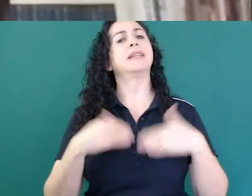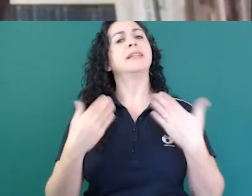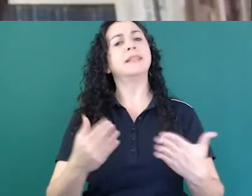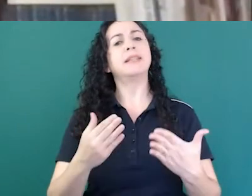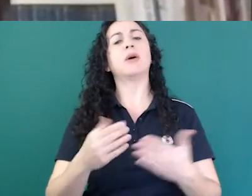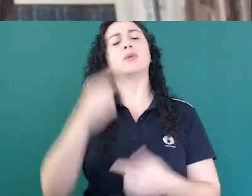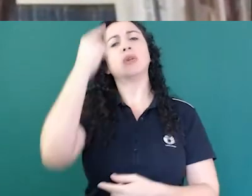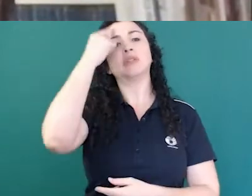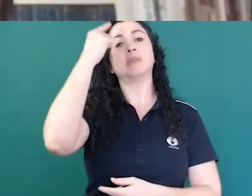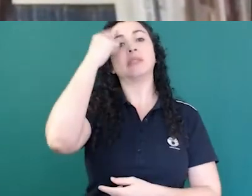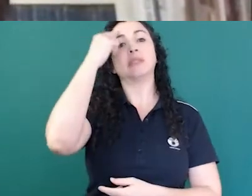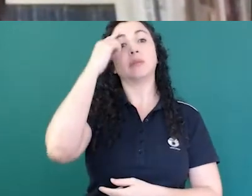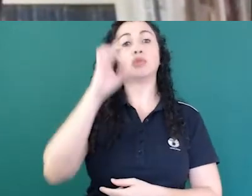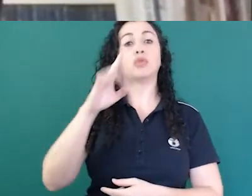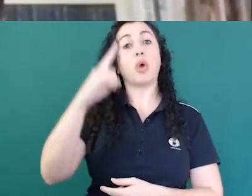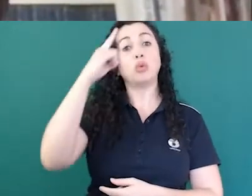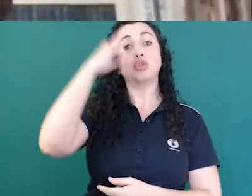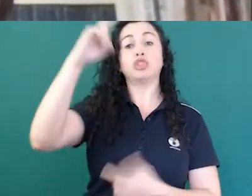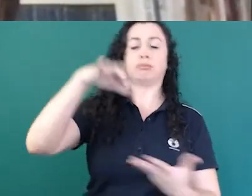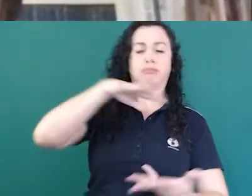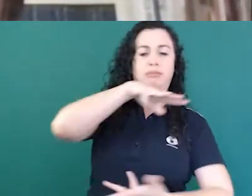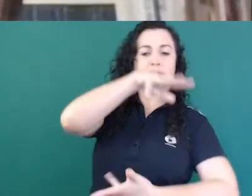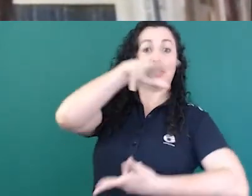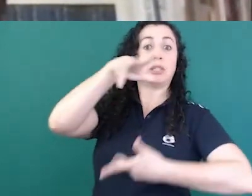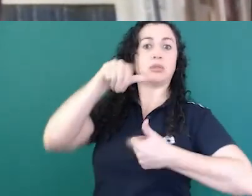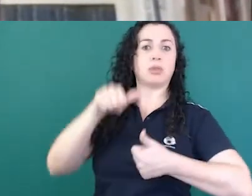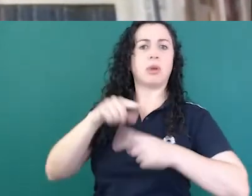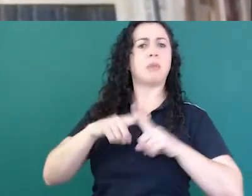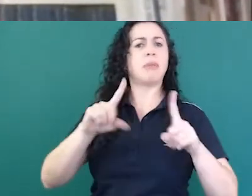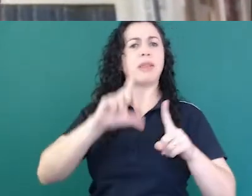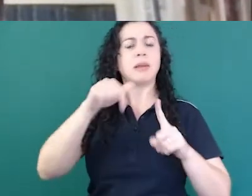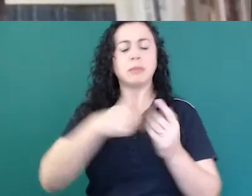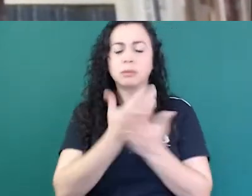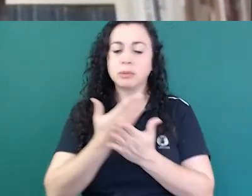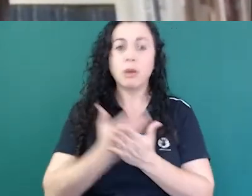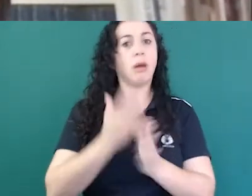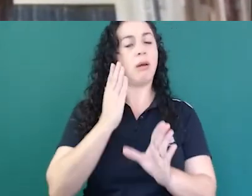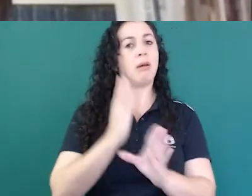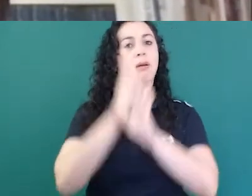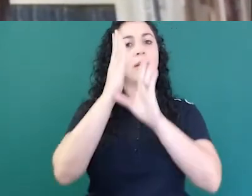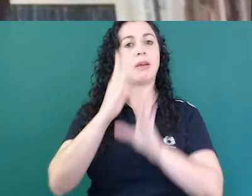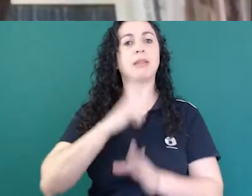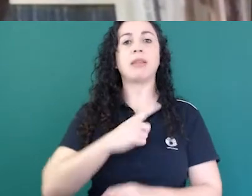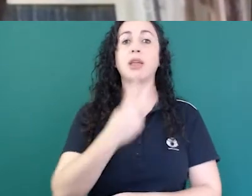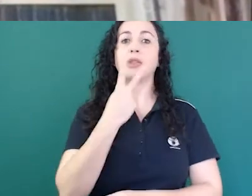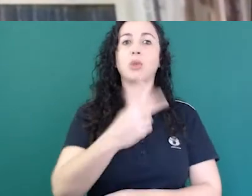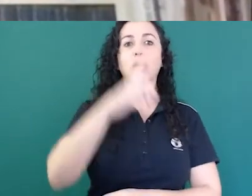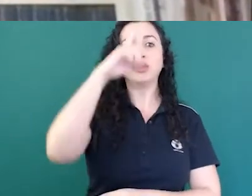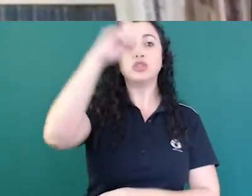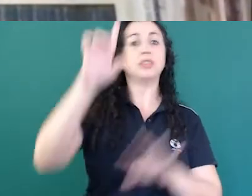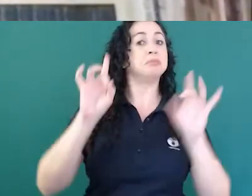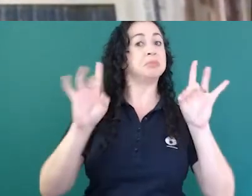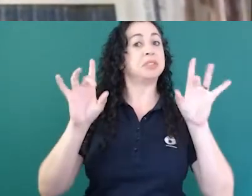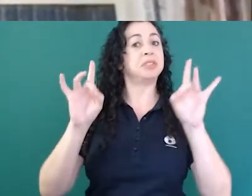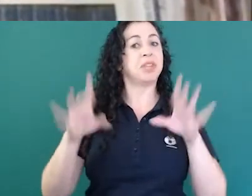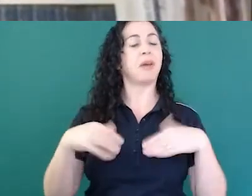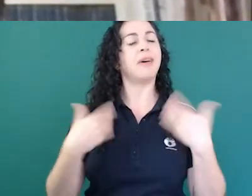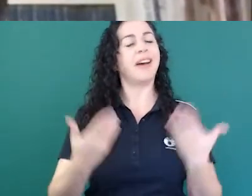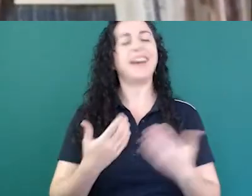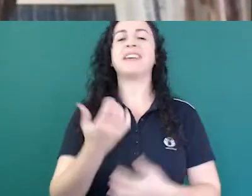estávamos inicialmente pensando num dia internacional, e depois vamos descobrir que temos duas datas. Então, eu queria pedir para